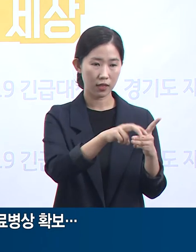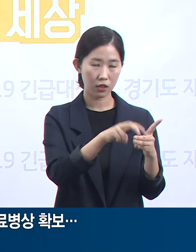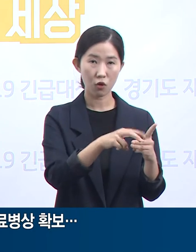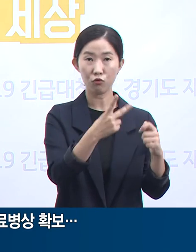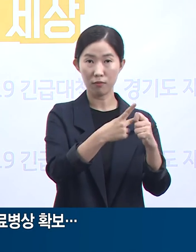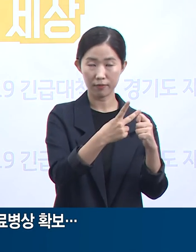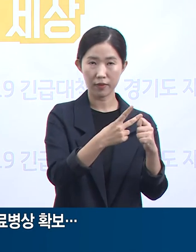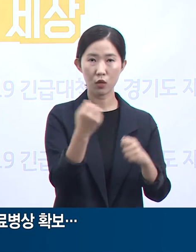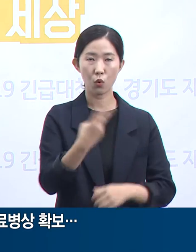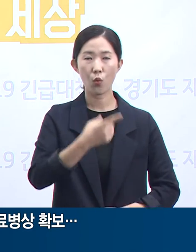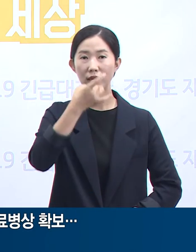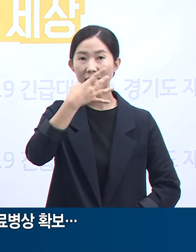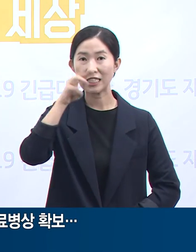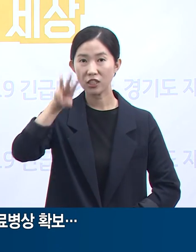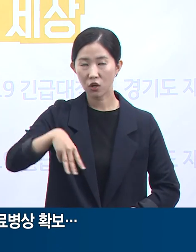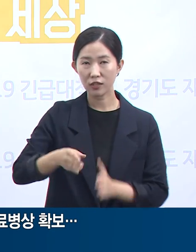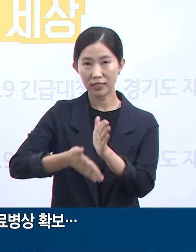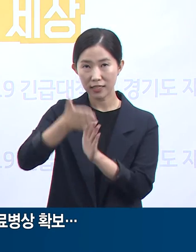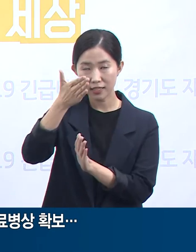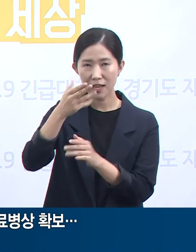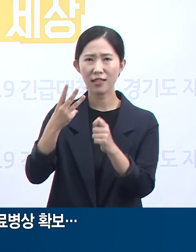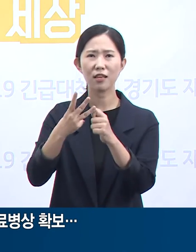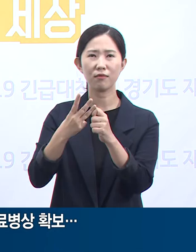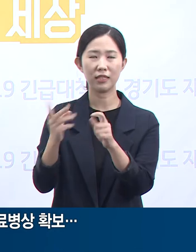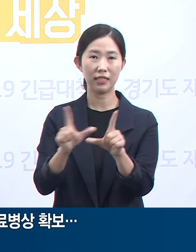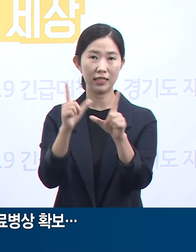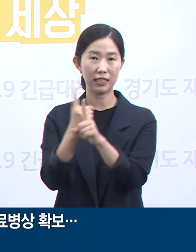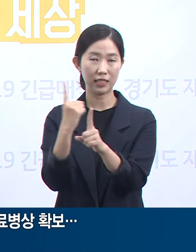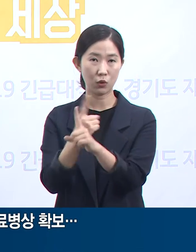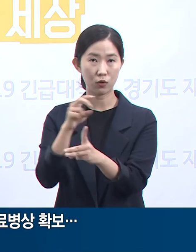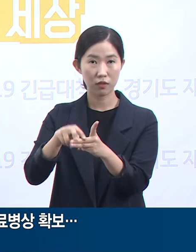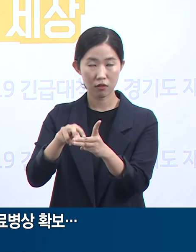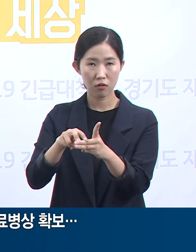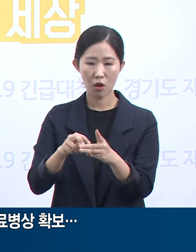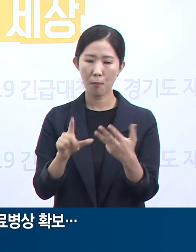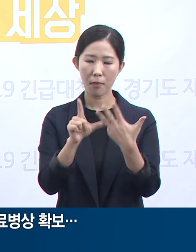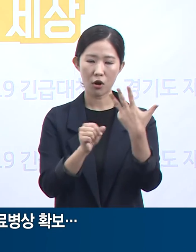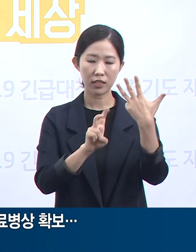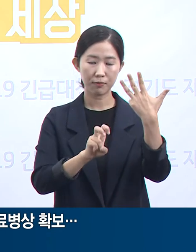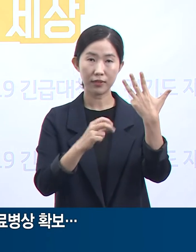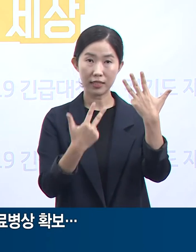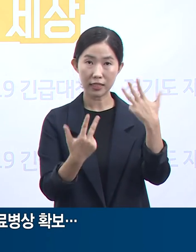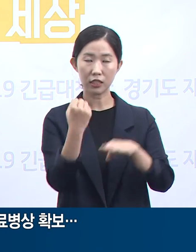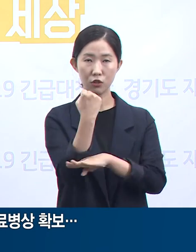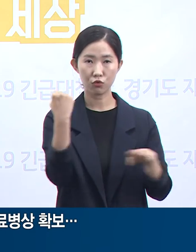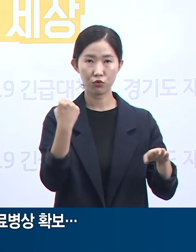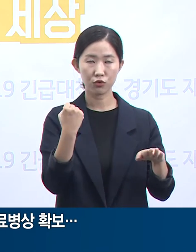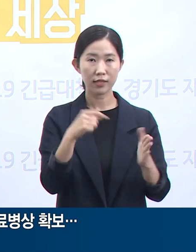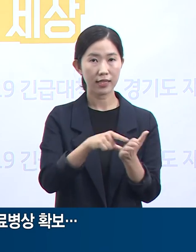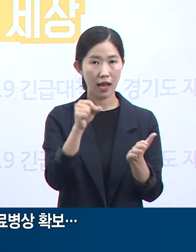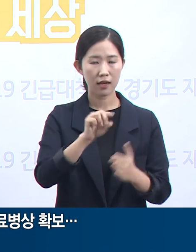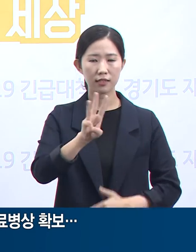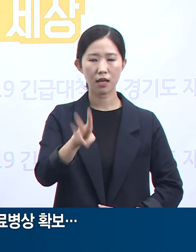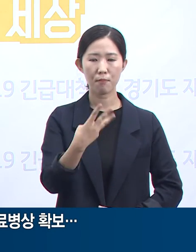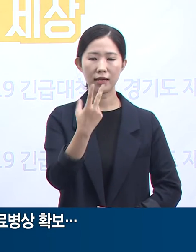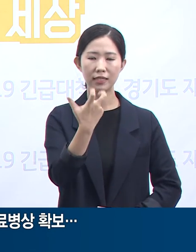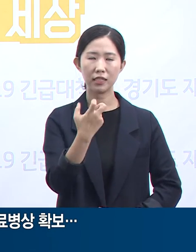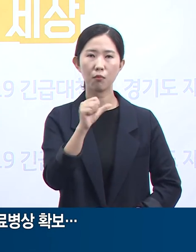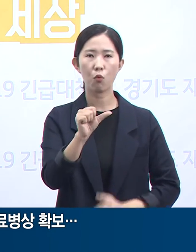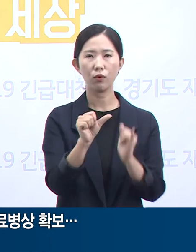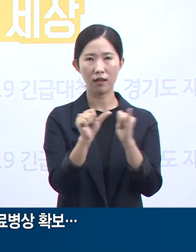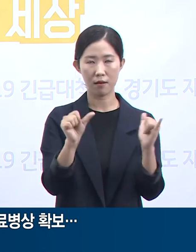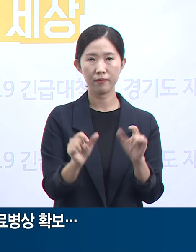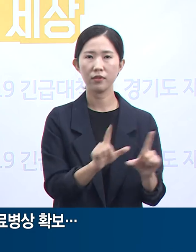경기도 제3호 생활치료센터에는 8월 27일 17시 기준으로 375명 입소하고 있습니다.